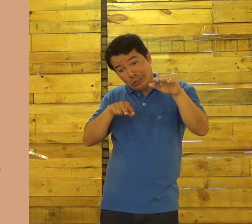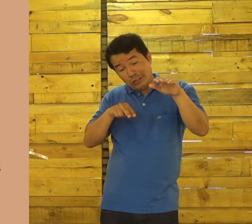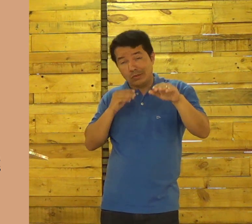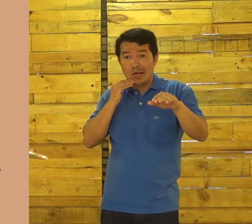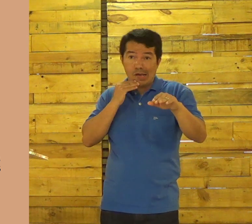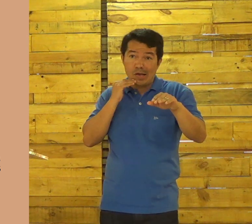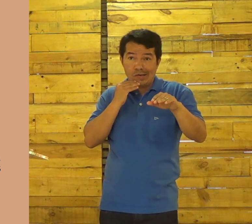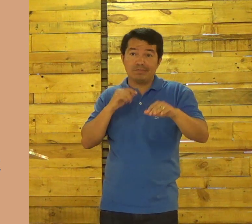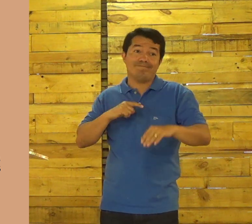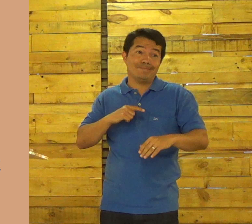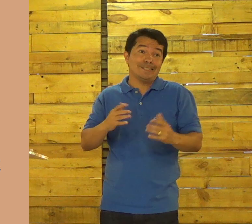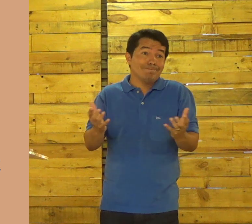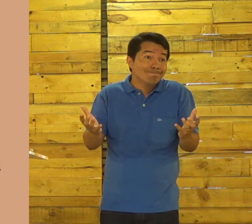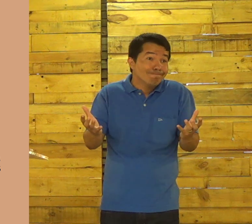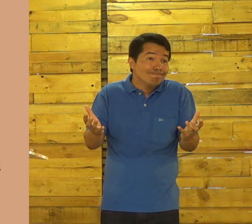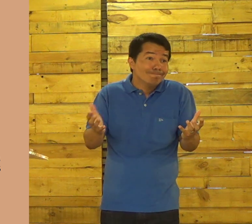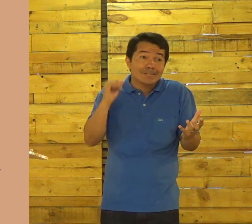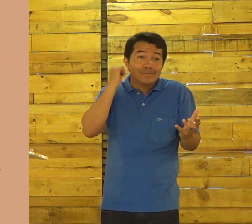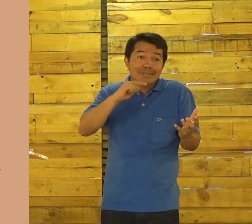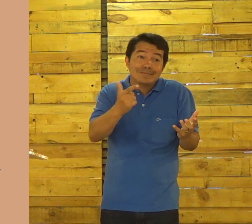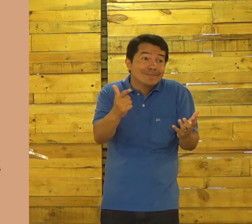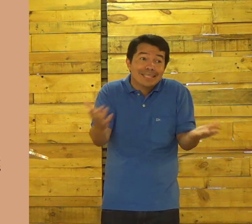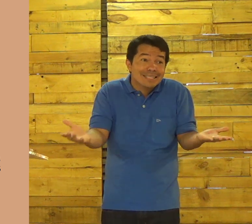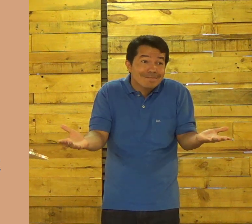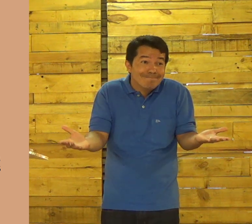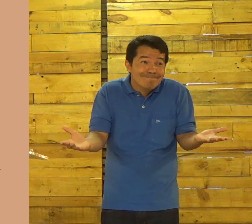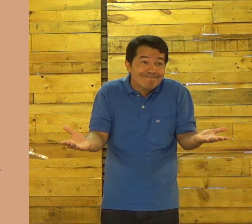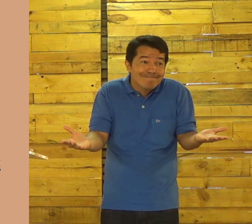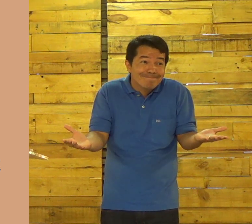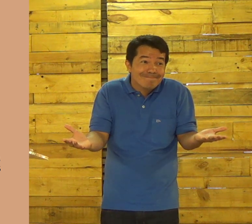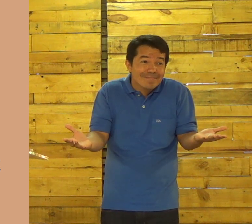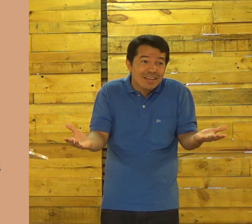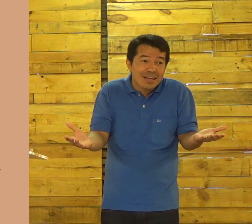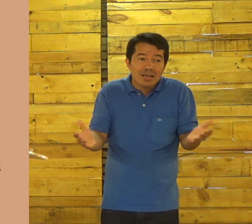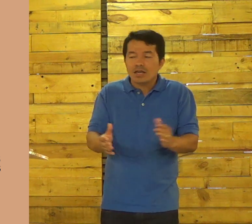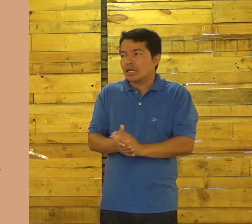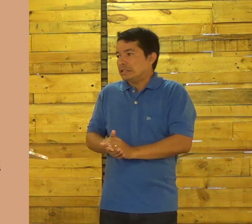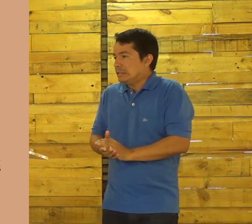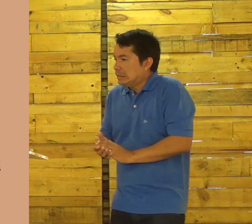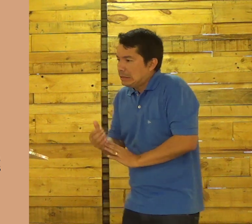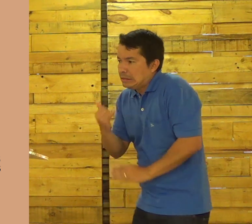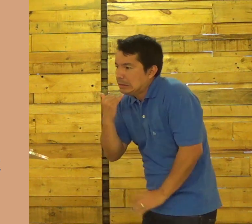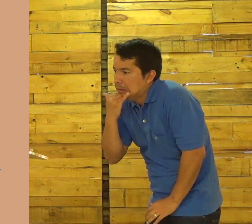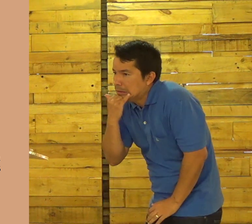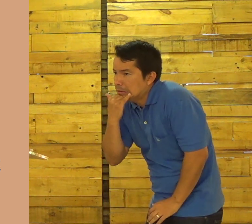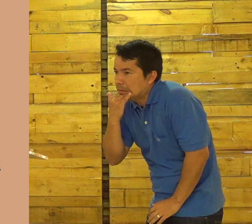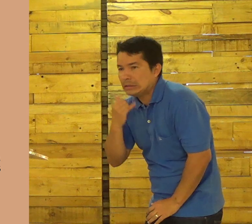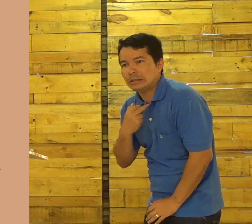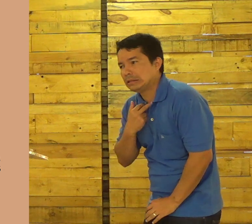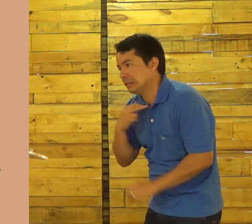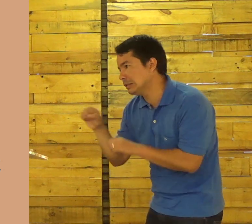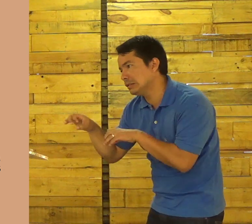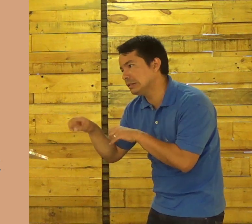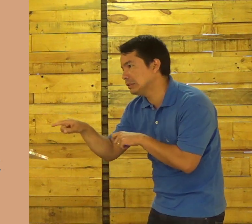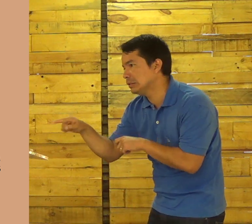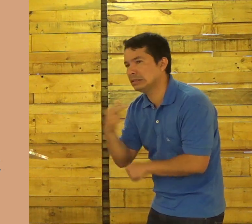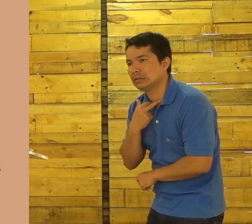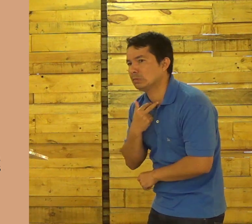estavam bem no conhecimento. E não conseguiram um mestre para ensiná-los. Talvez quando eles